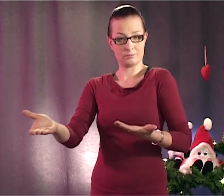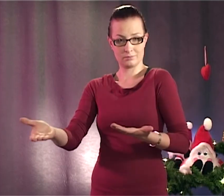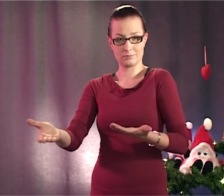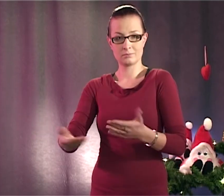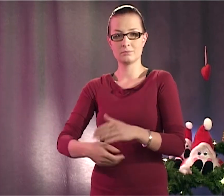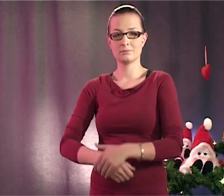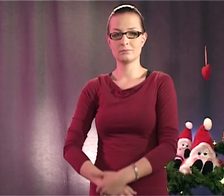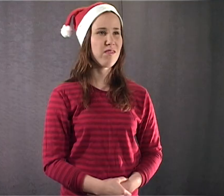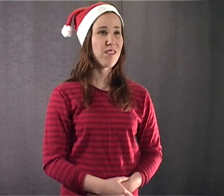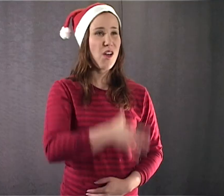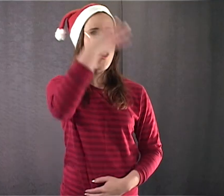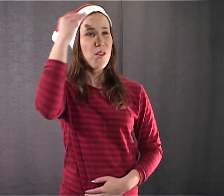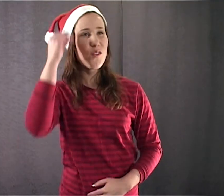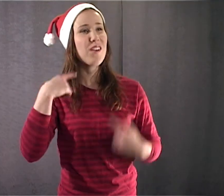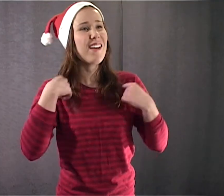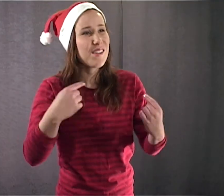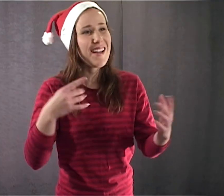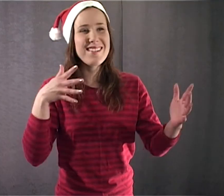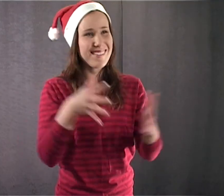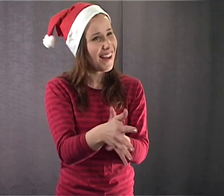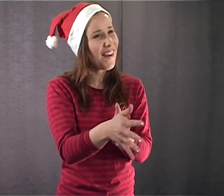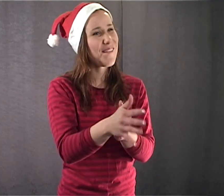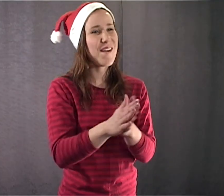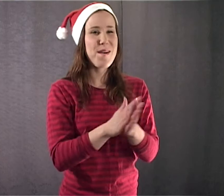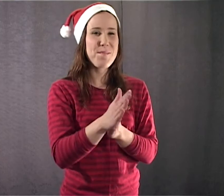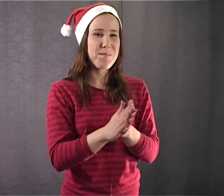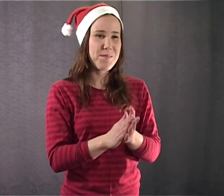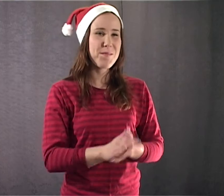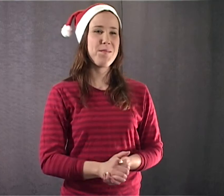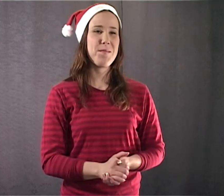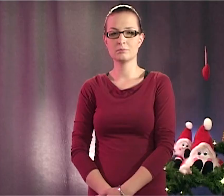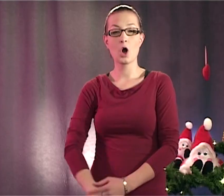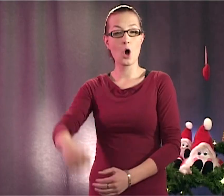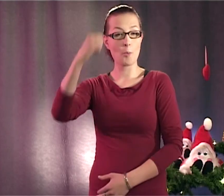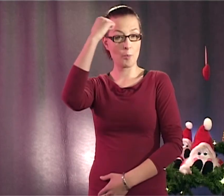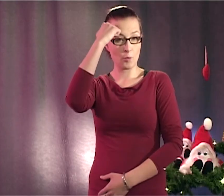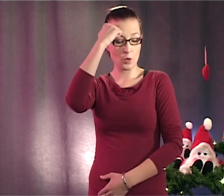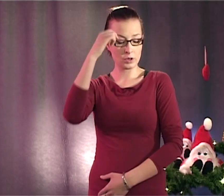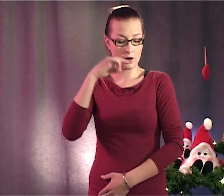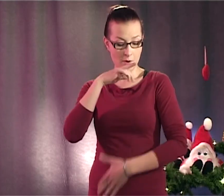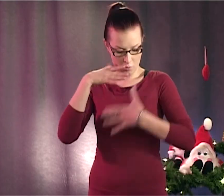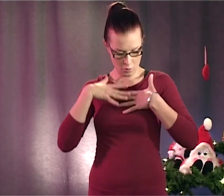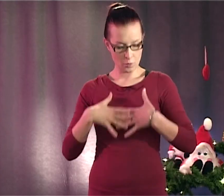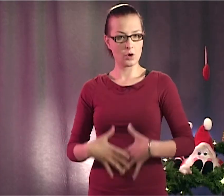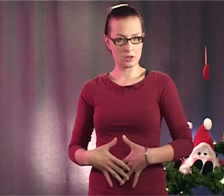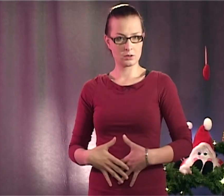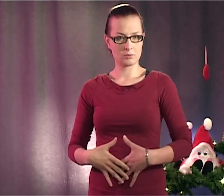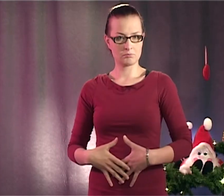Selvä, tontut huutavat yhteen ääneen. Ja muistakaa laittaa punaista päälle, sillä